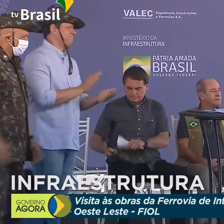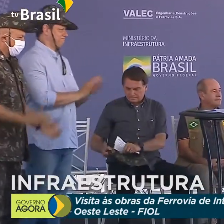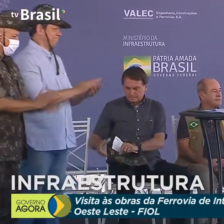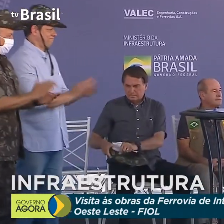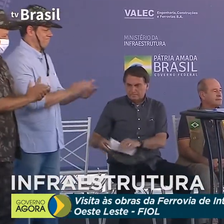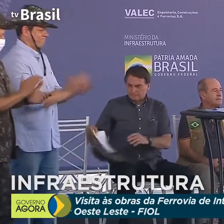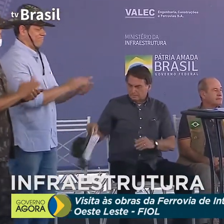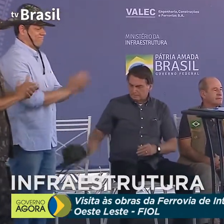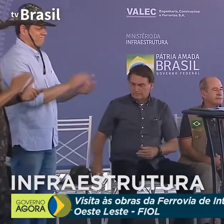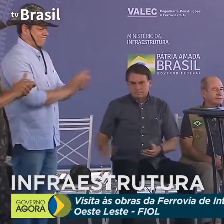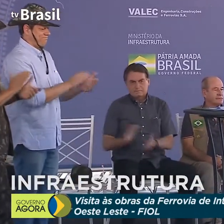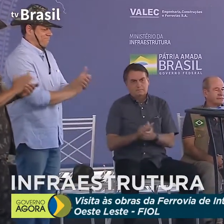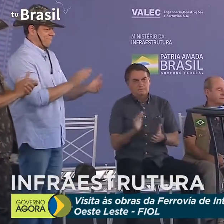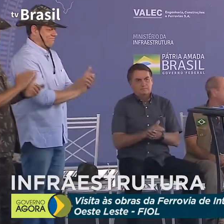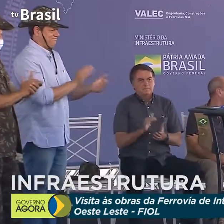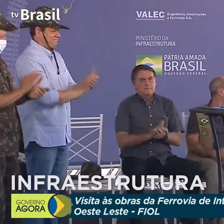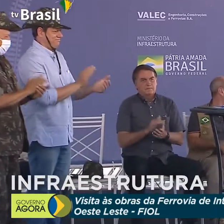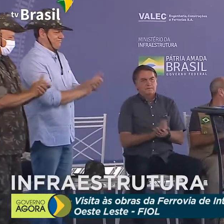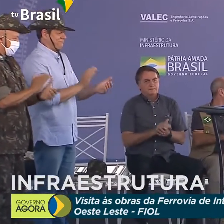Aplausos